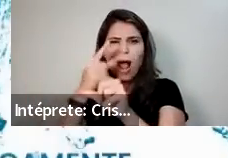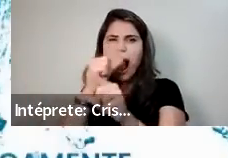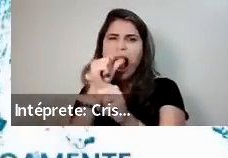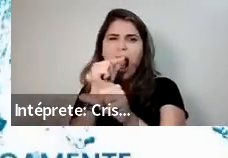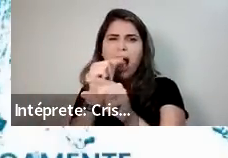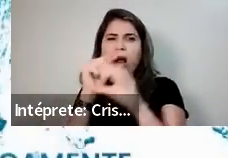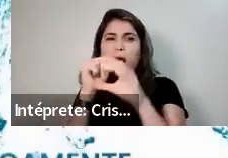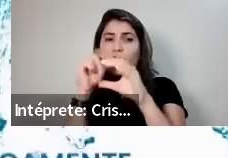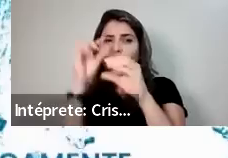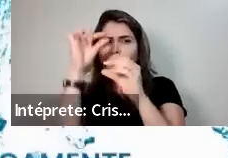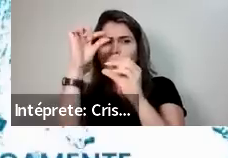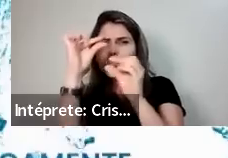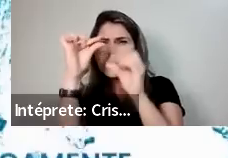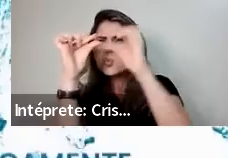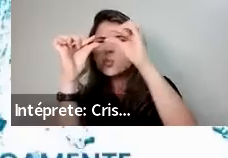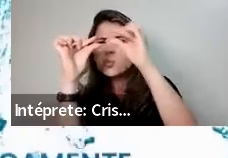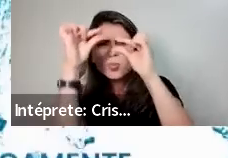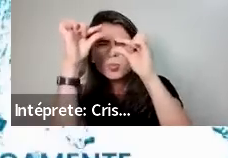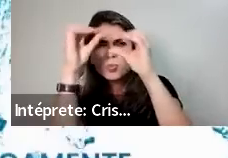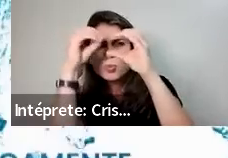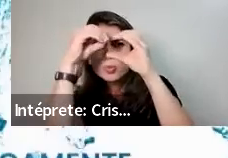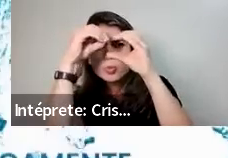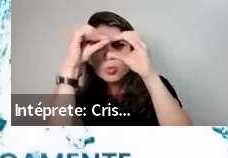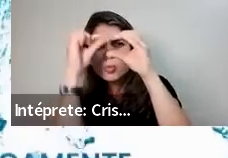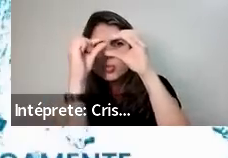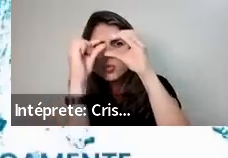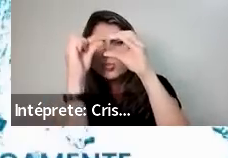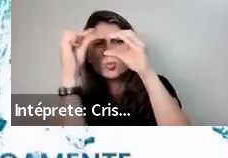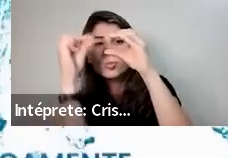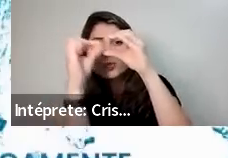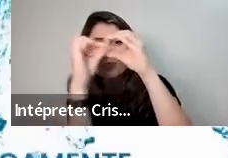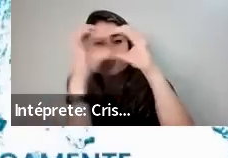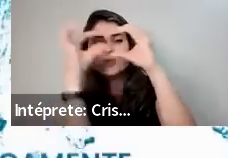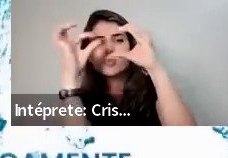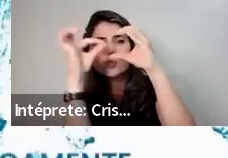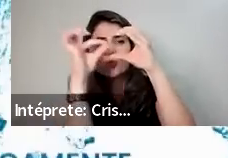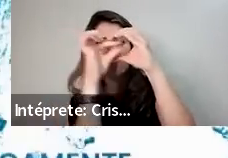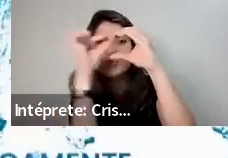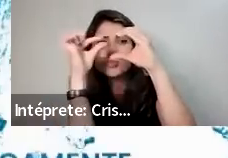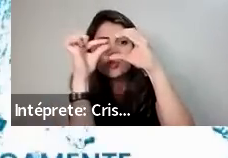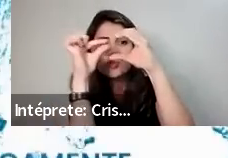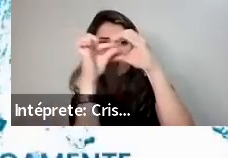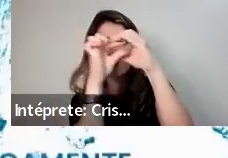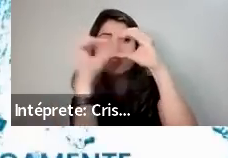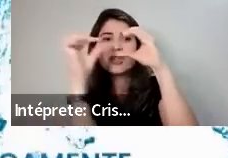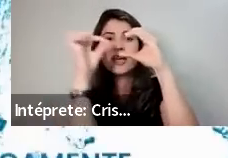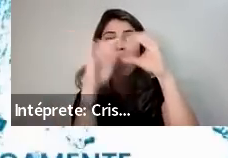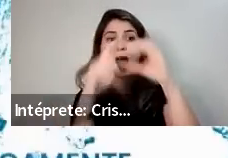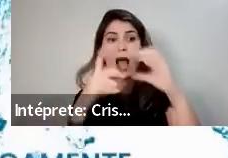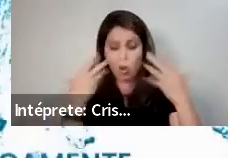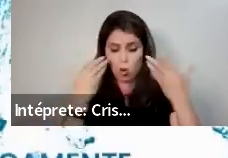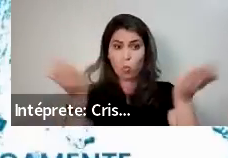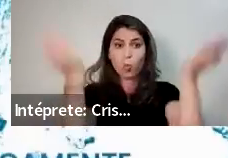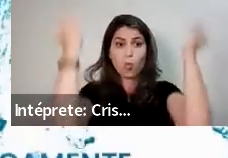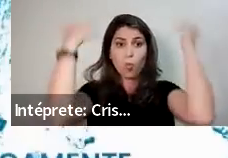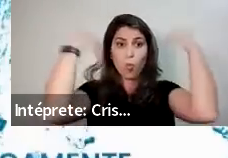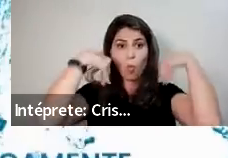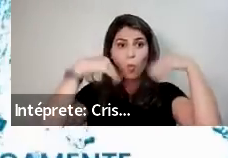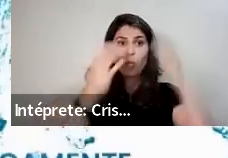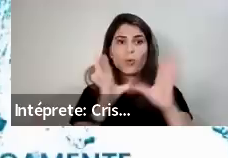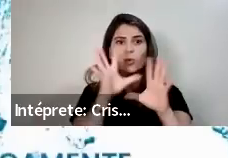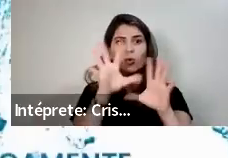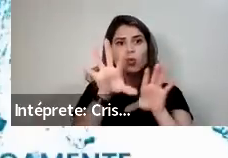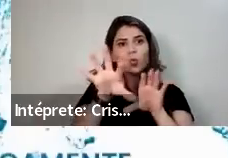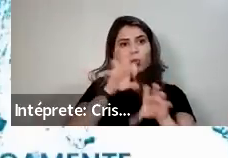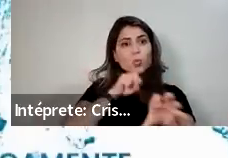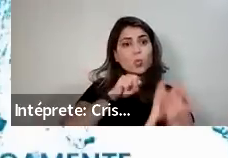você tem, só que melhorado. Sinal que o seu corpo vai puxar mais essa água e se puxa mais